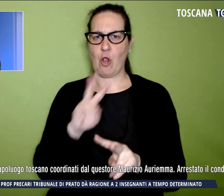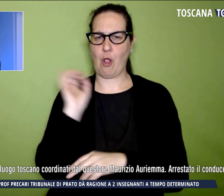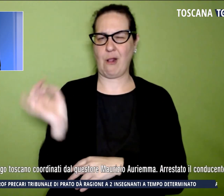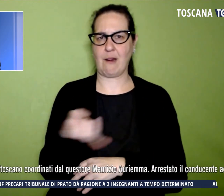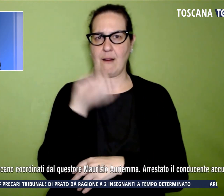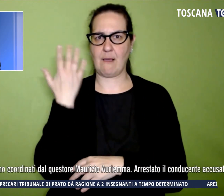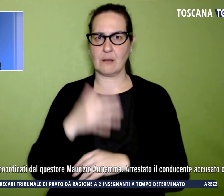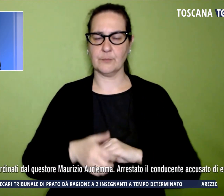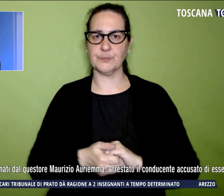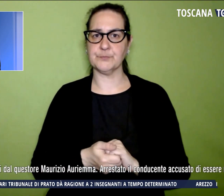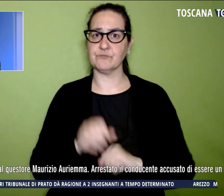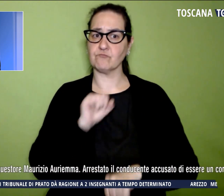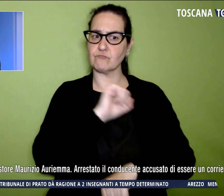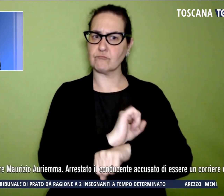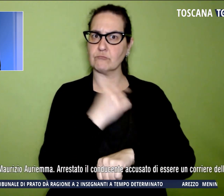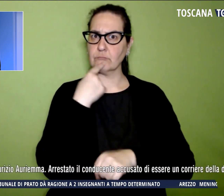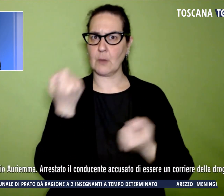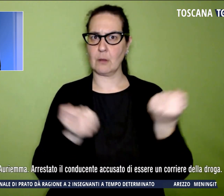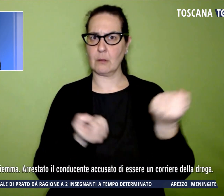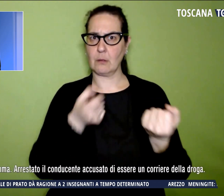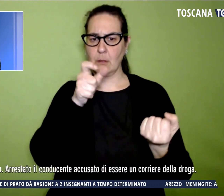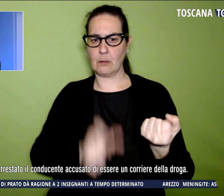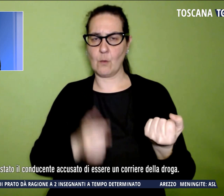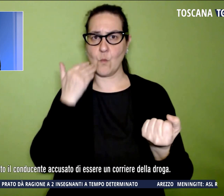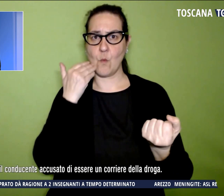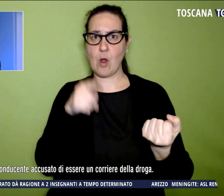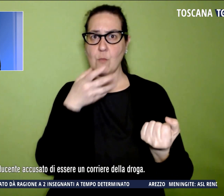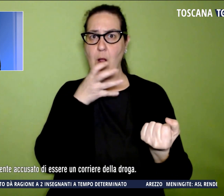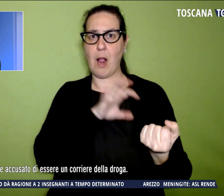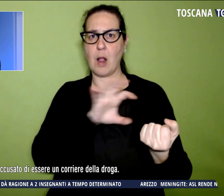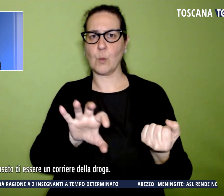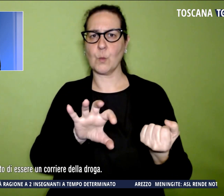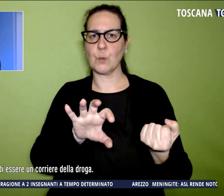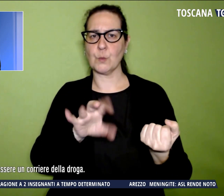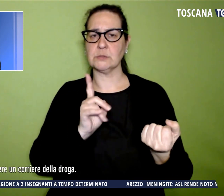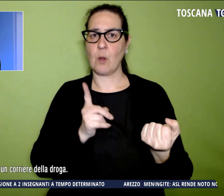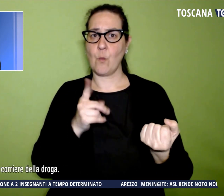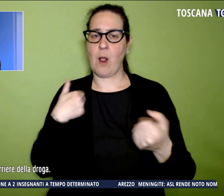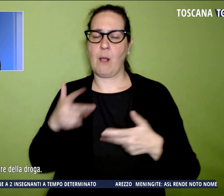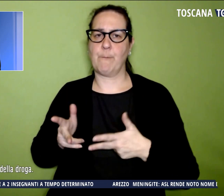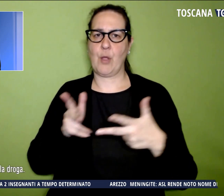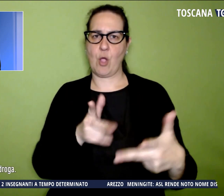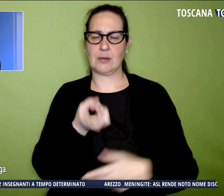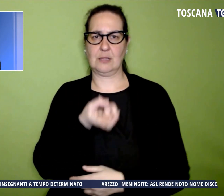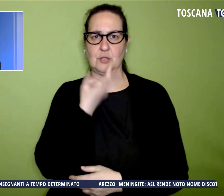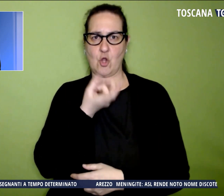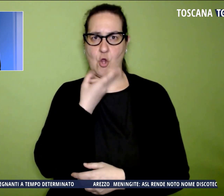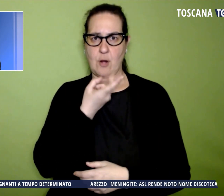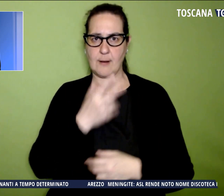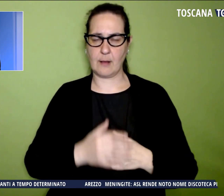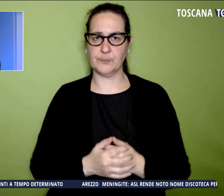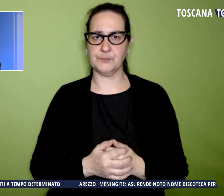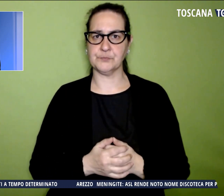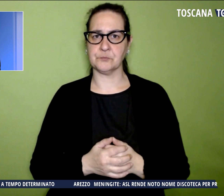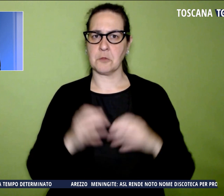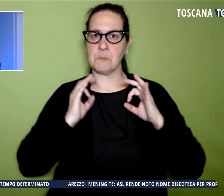Arrestato il conducente, accusato di essere un corriere della droga. Fermato dalla polizia